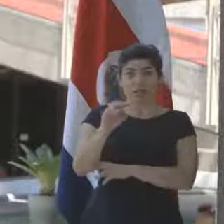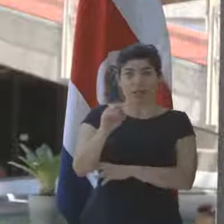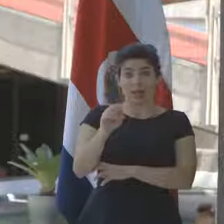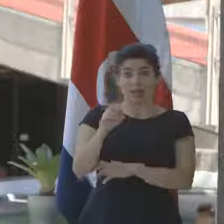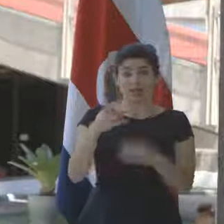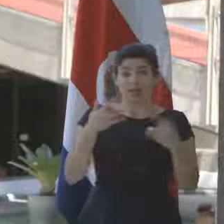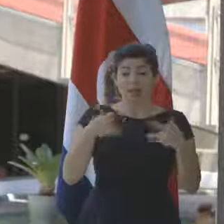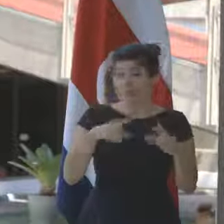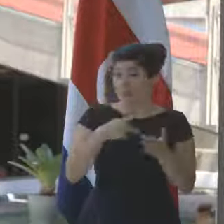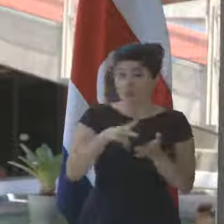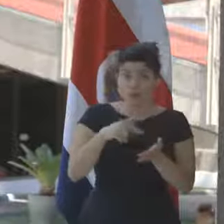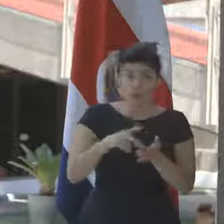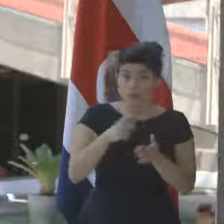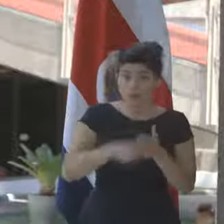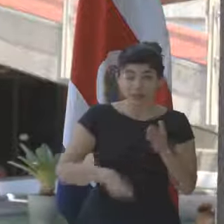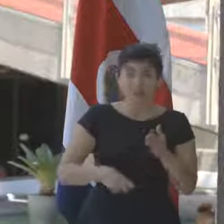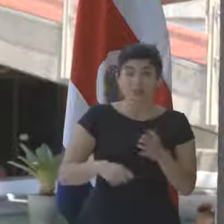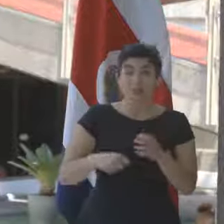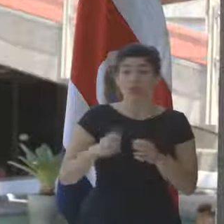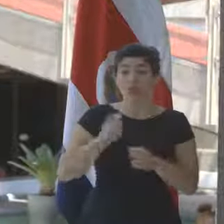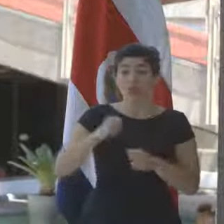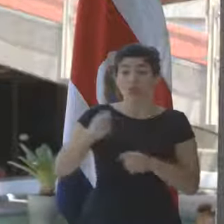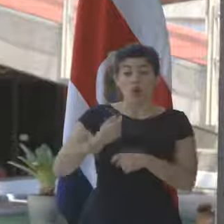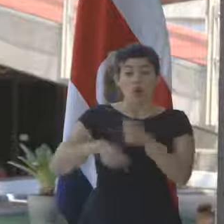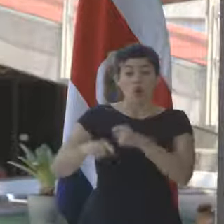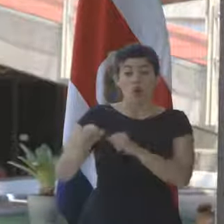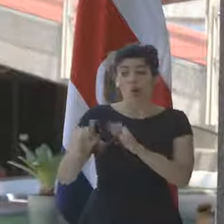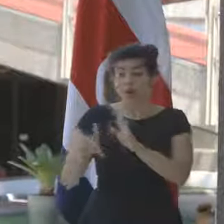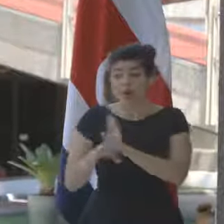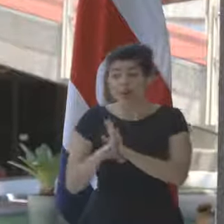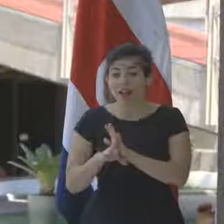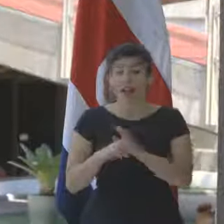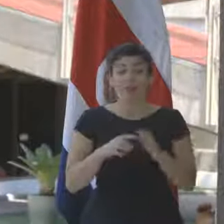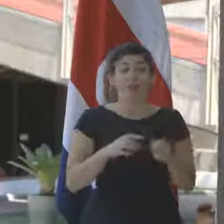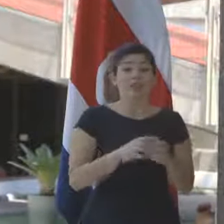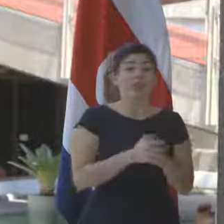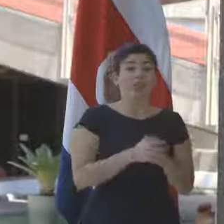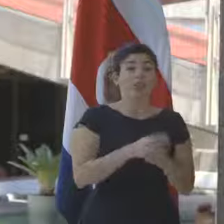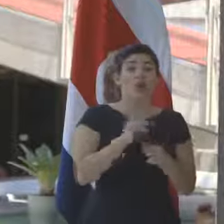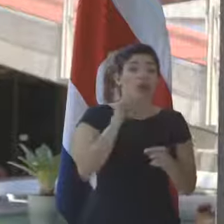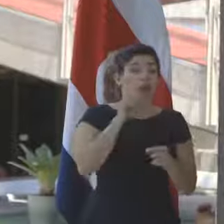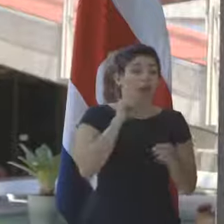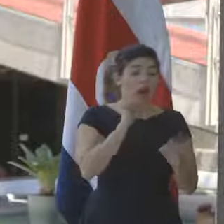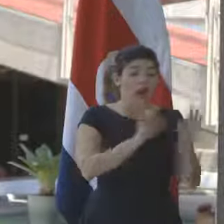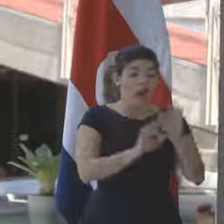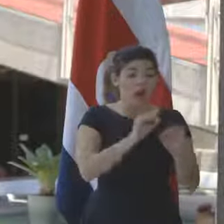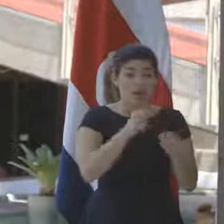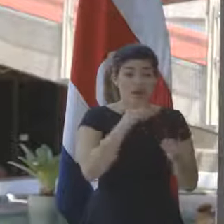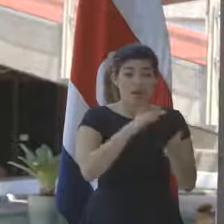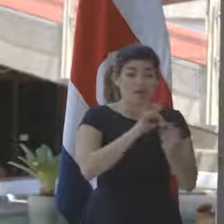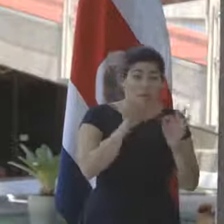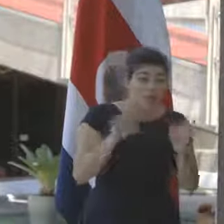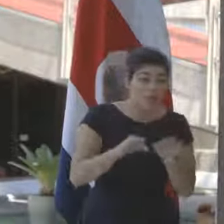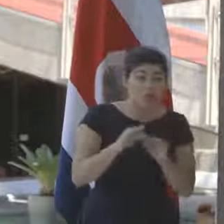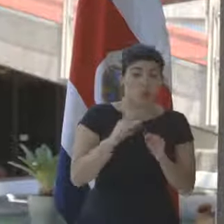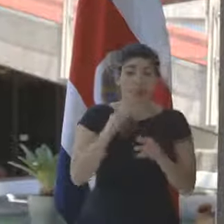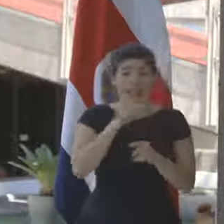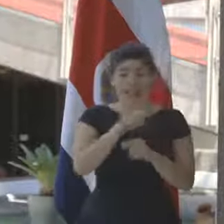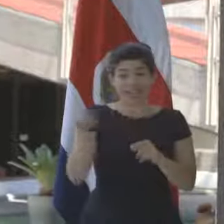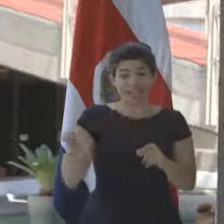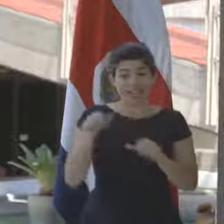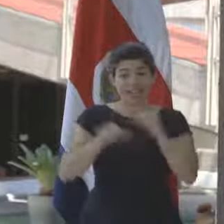evasión, la lucha contra el contrabando, la denunción, la lucha contra la subfacturación, serán centrales